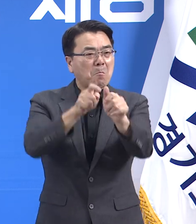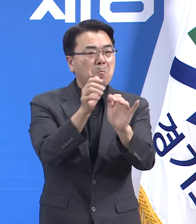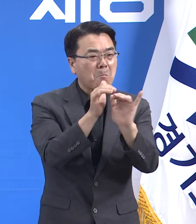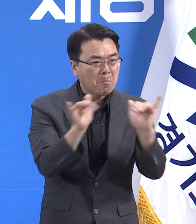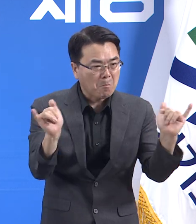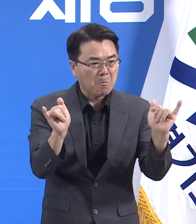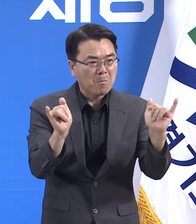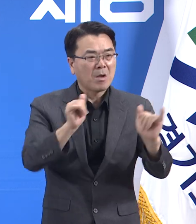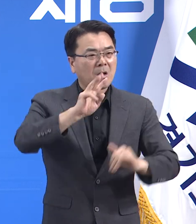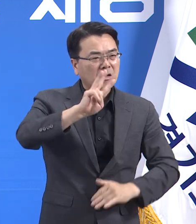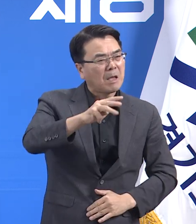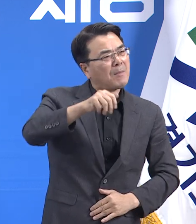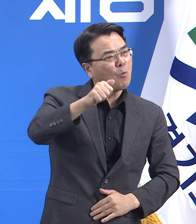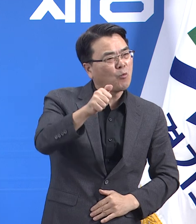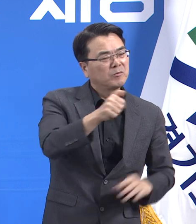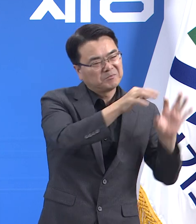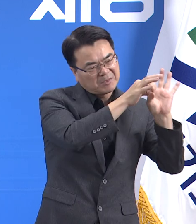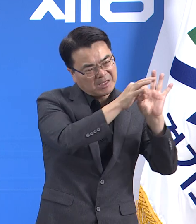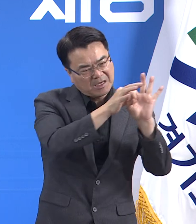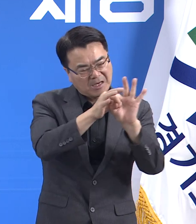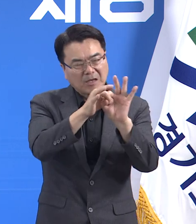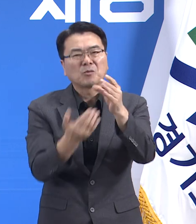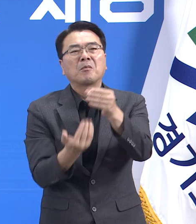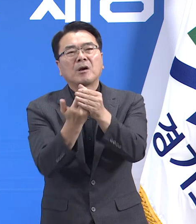350명 이상을 기록했습니다.